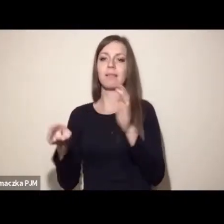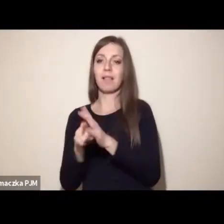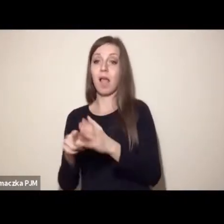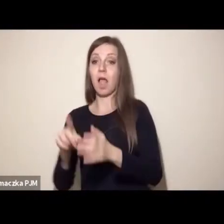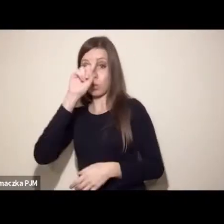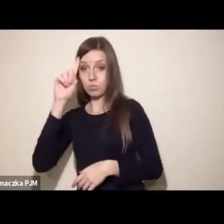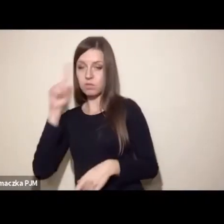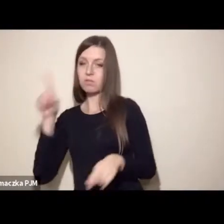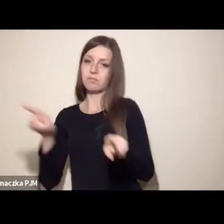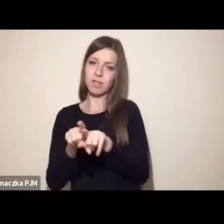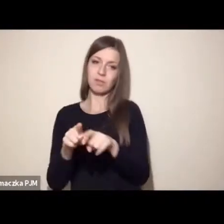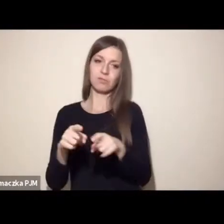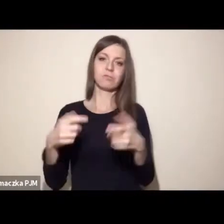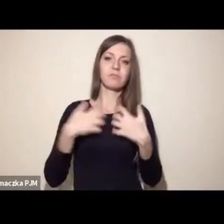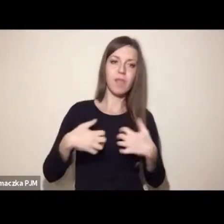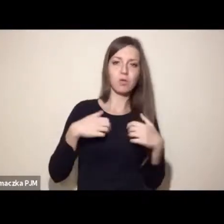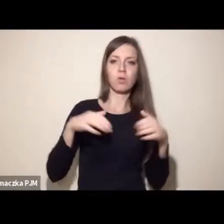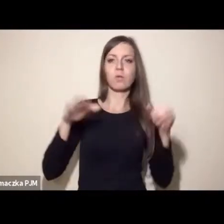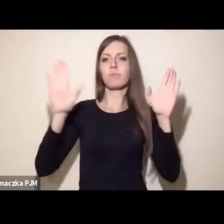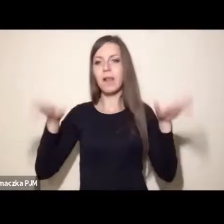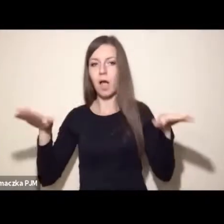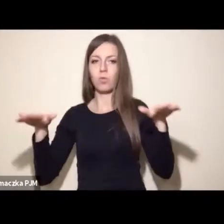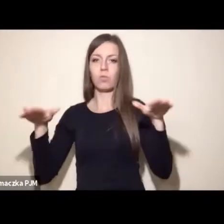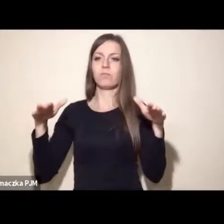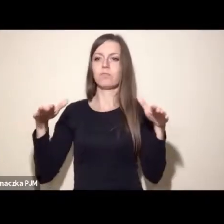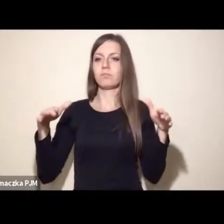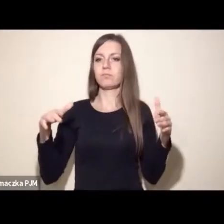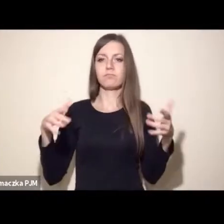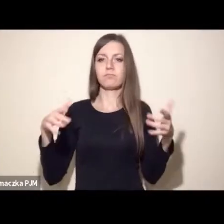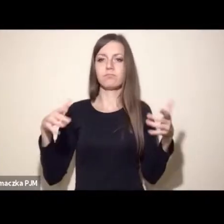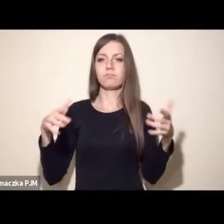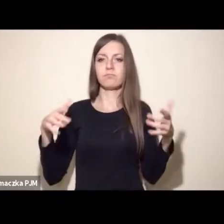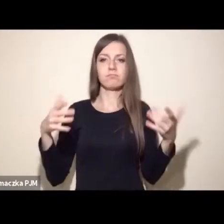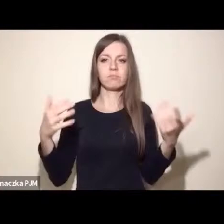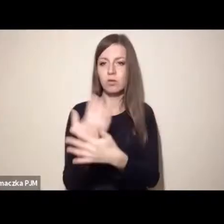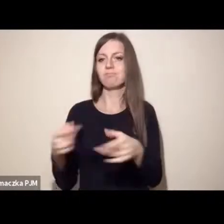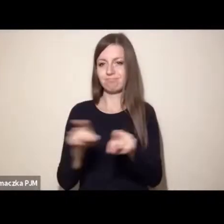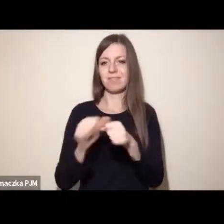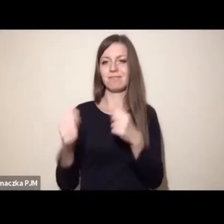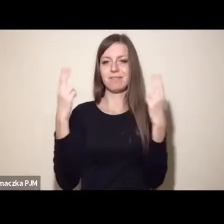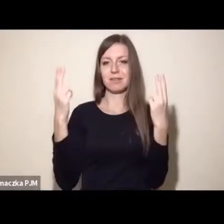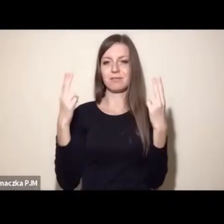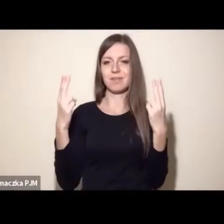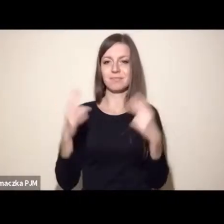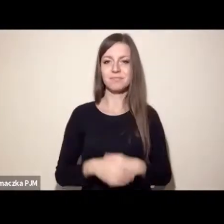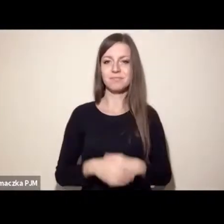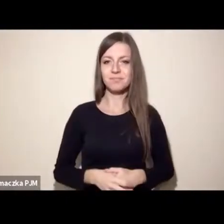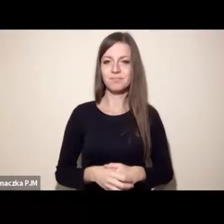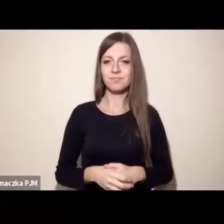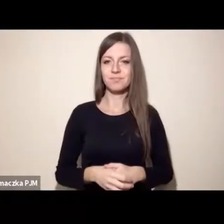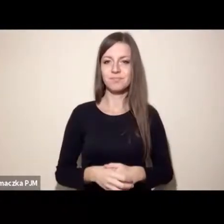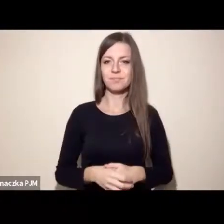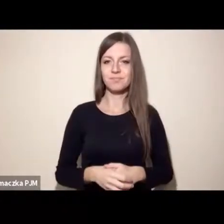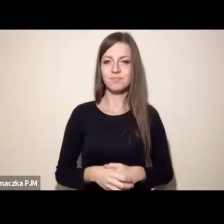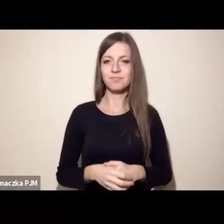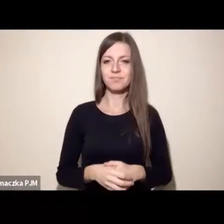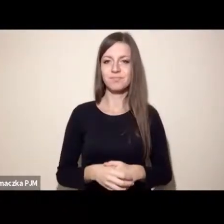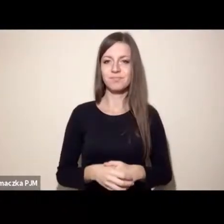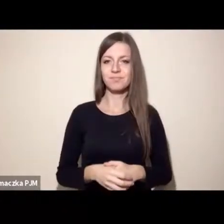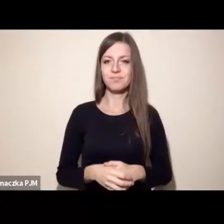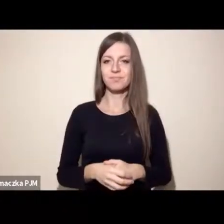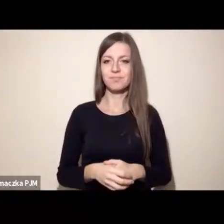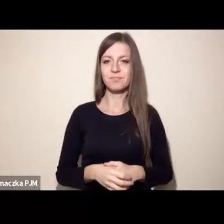ssaków, ptaków, w większości innych kręgowców, niektórych innych zwierząt, czyli wszystkiego tego, o czym mówimy jako